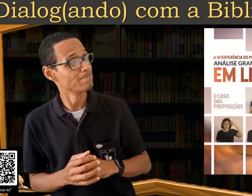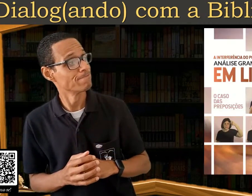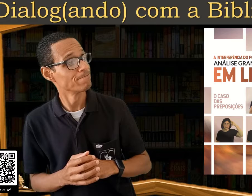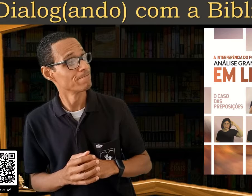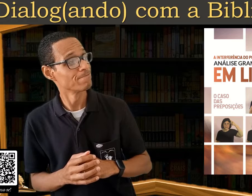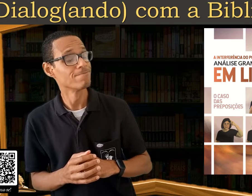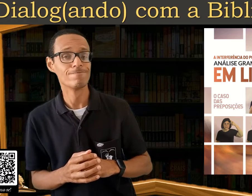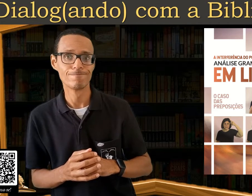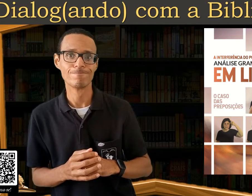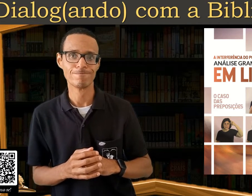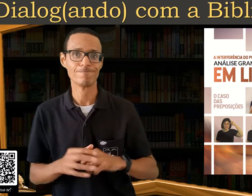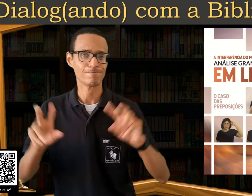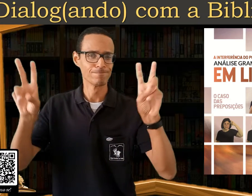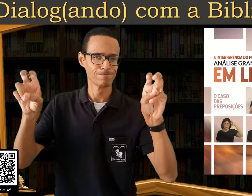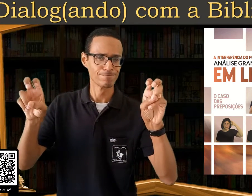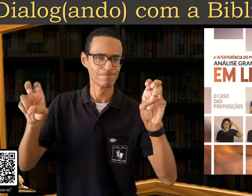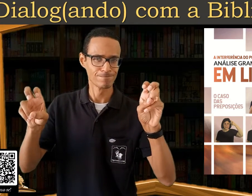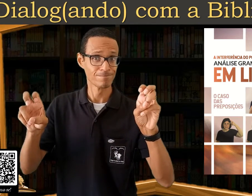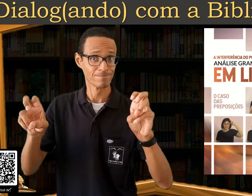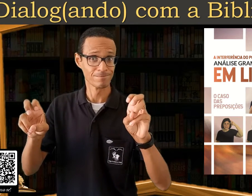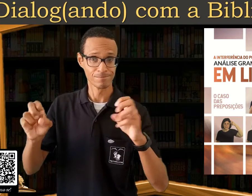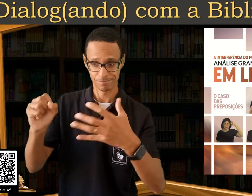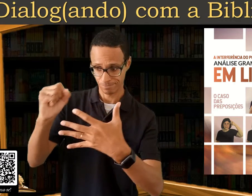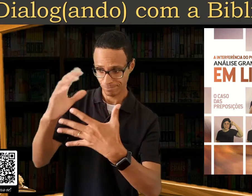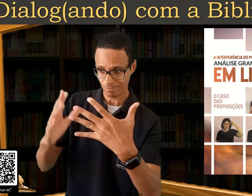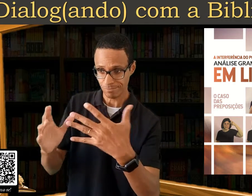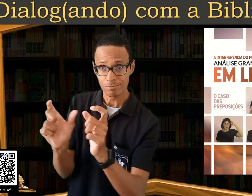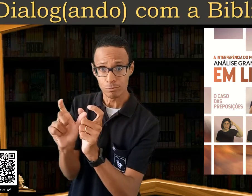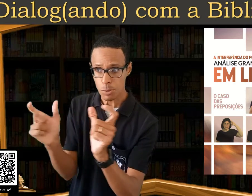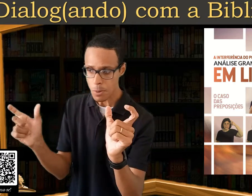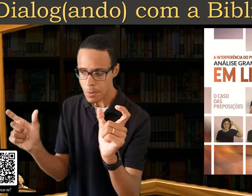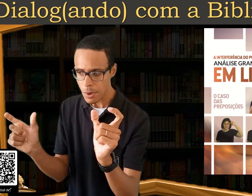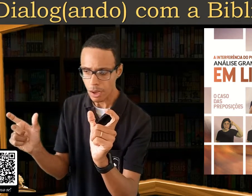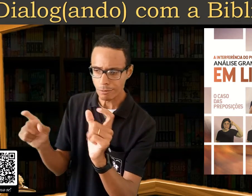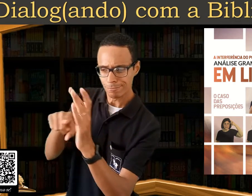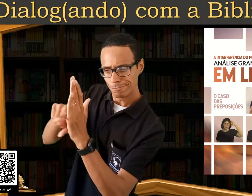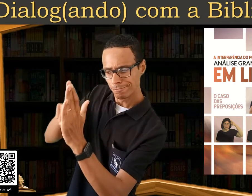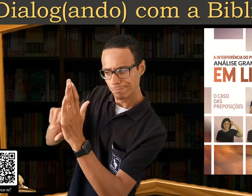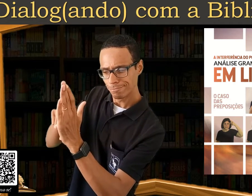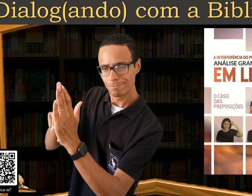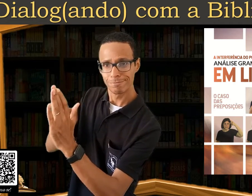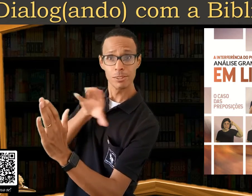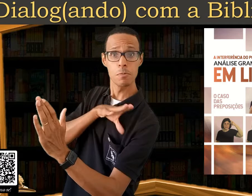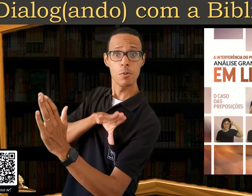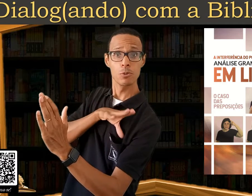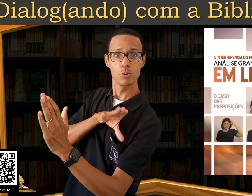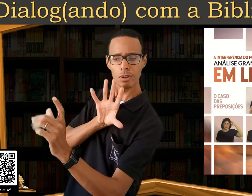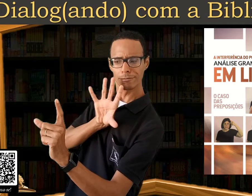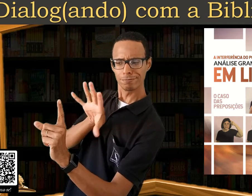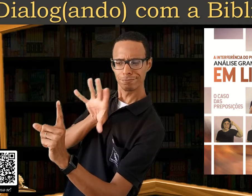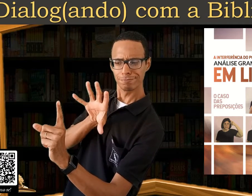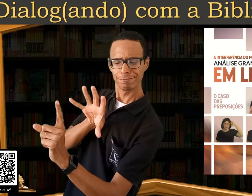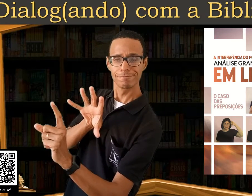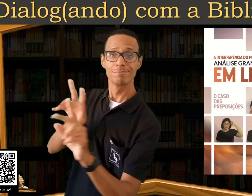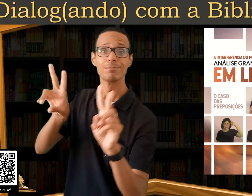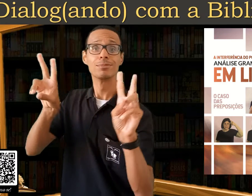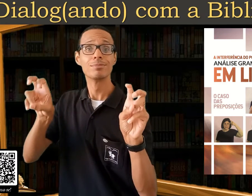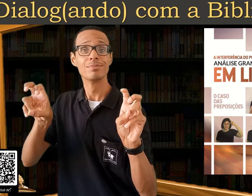nova obra, A Interferência do Português na Análise Gramatical em Libras,